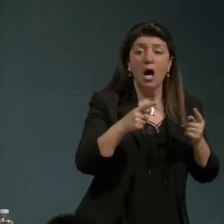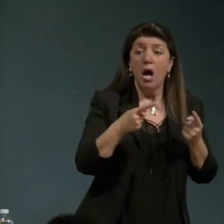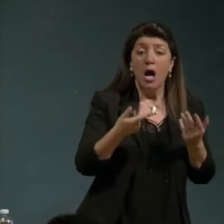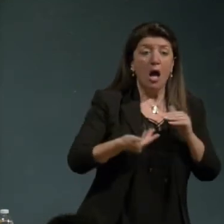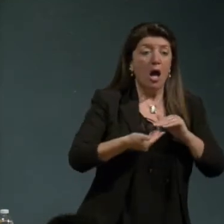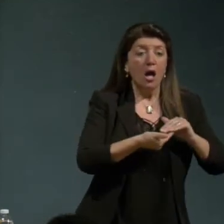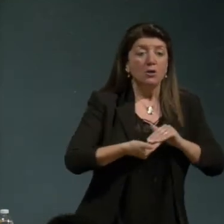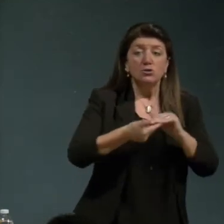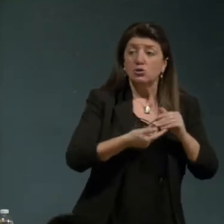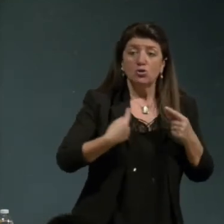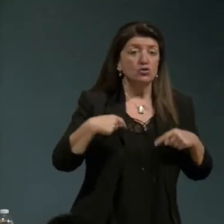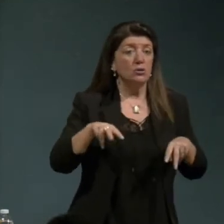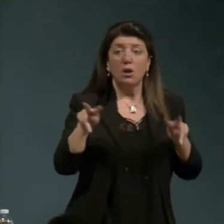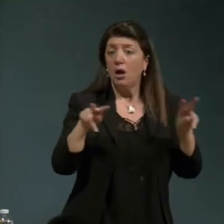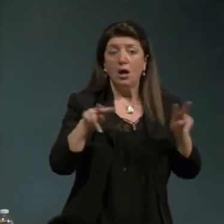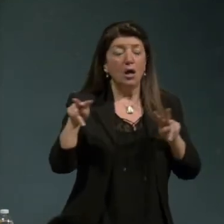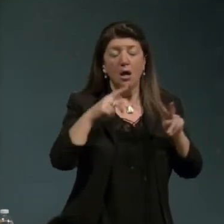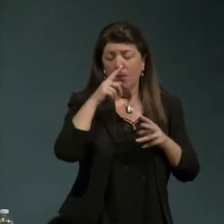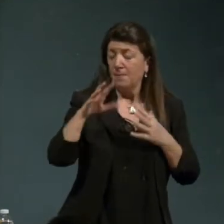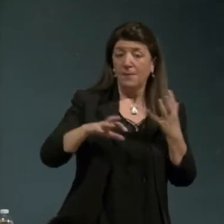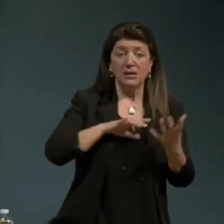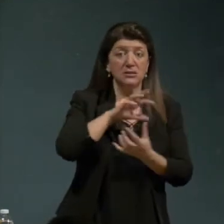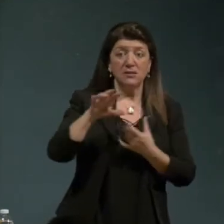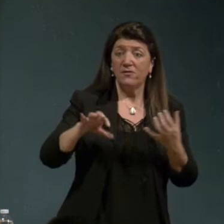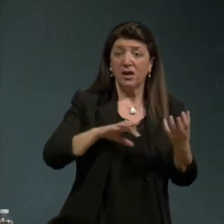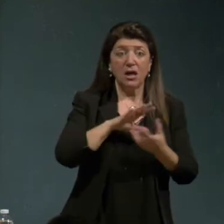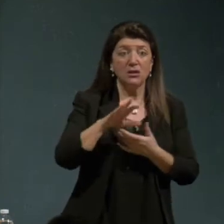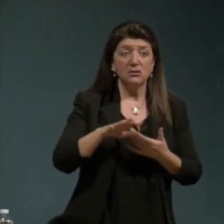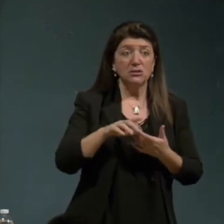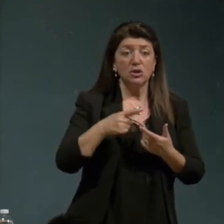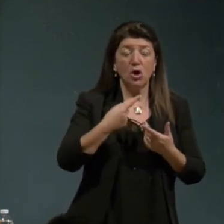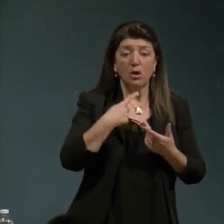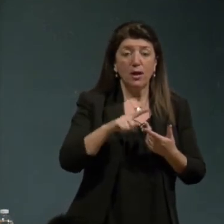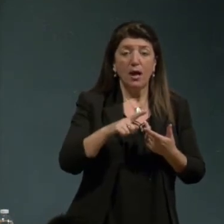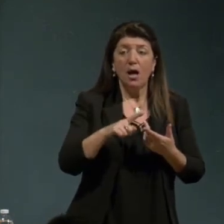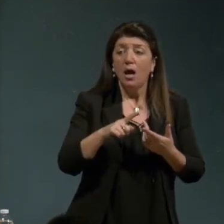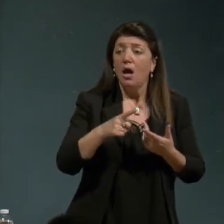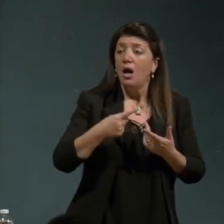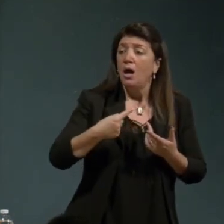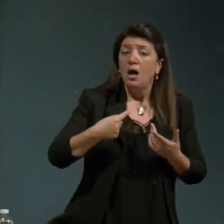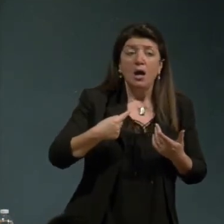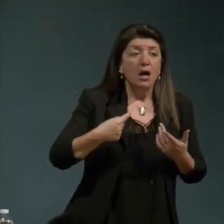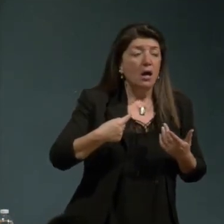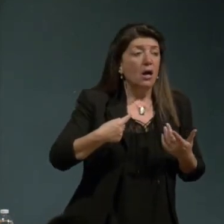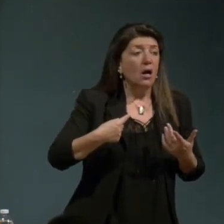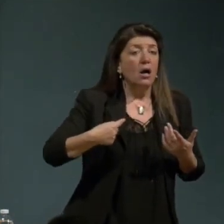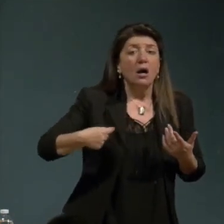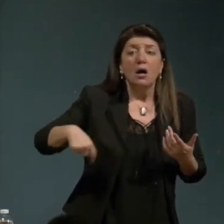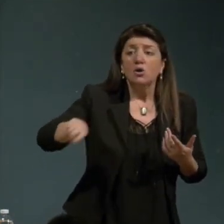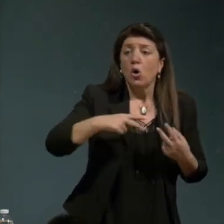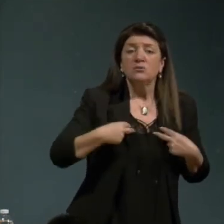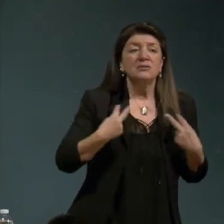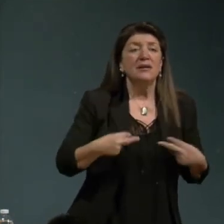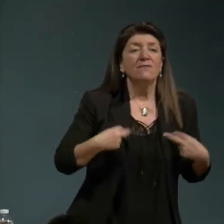fa una moltiplicazione di associazioni per la solidarietà di associazioni per un'altra vita